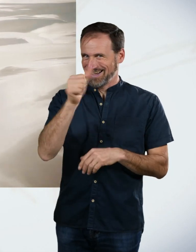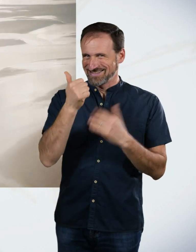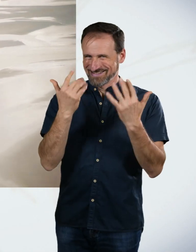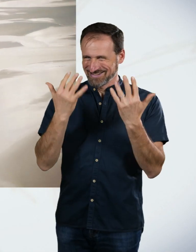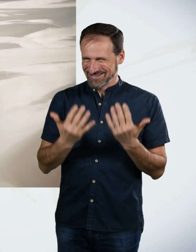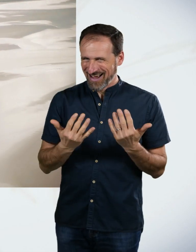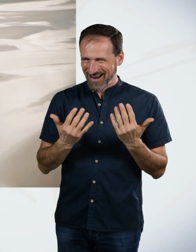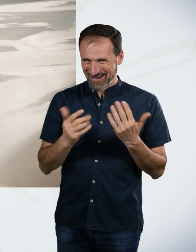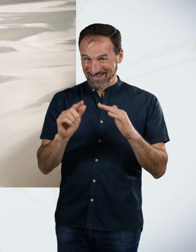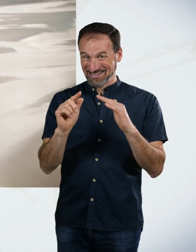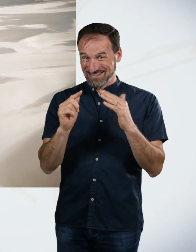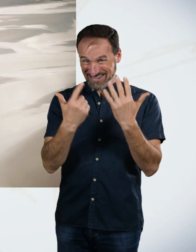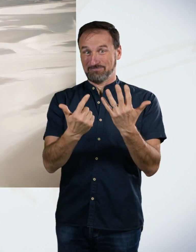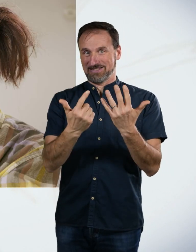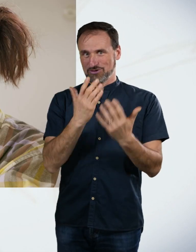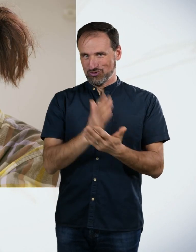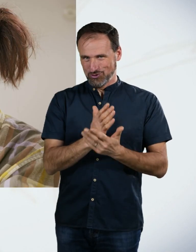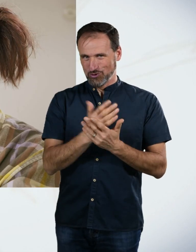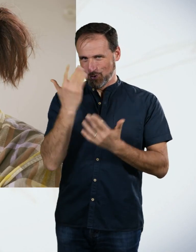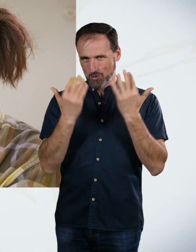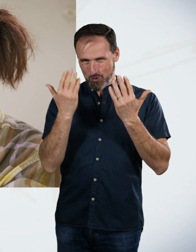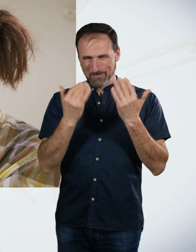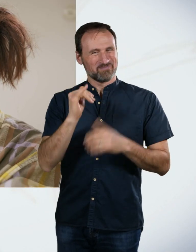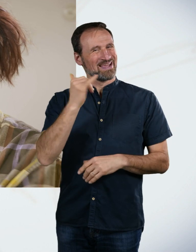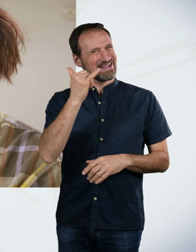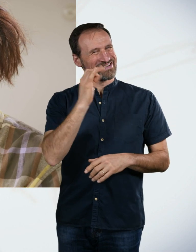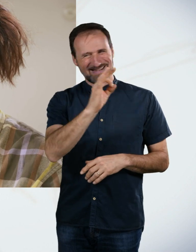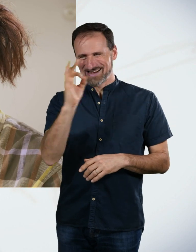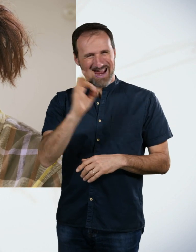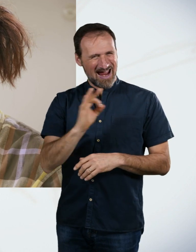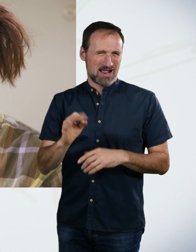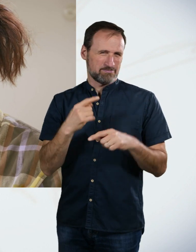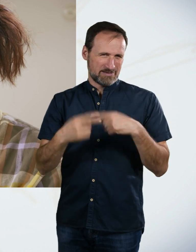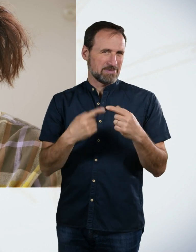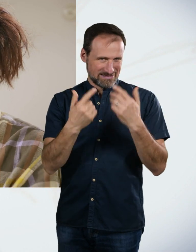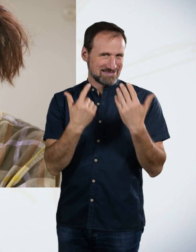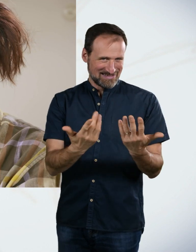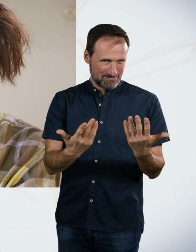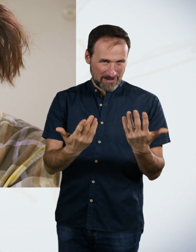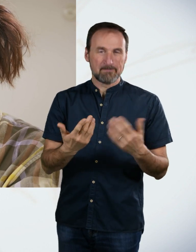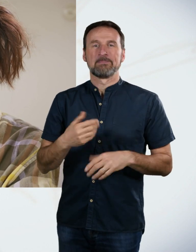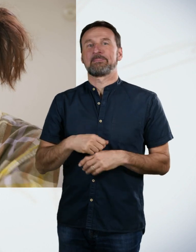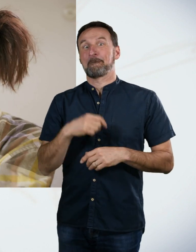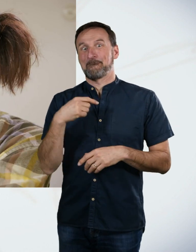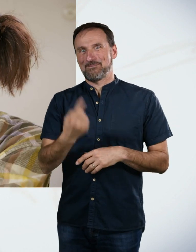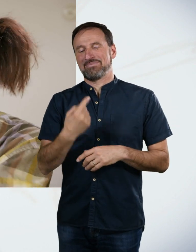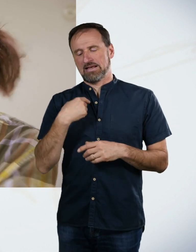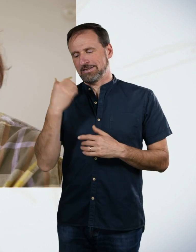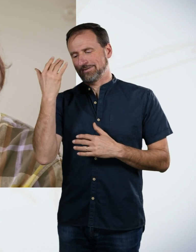bereits die sieben rausbekommen. Sieben hier in jedem gelben Feld ist dann die sieben. Also muss ich hier als nächstes grün